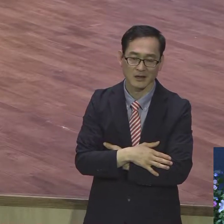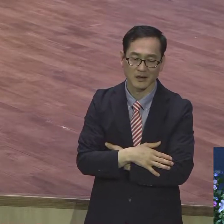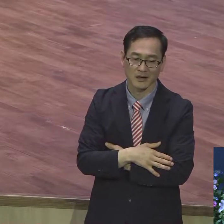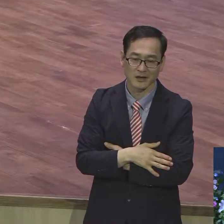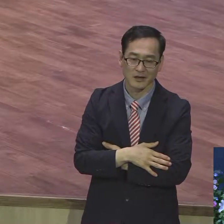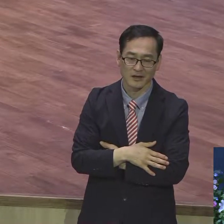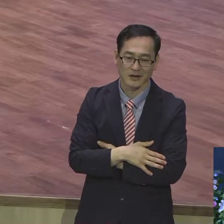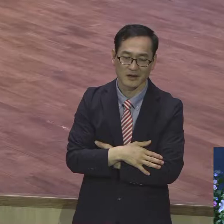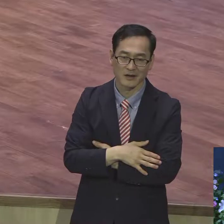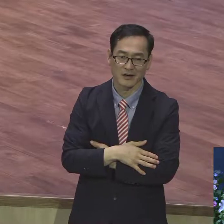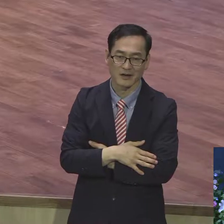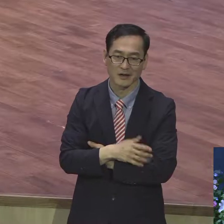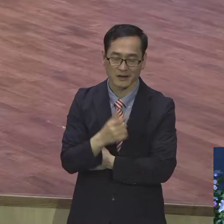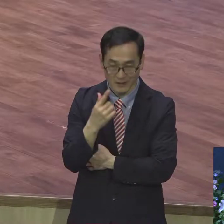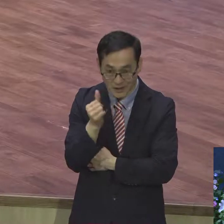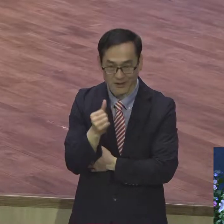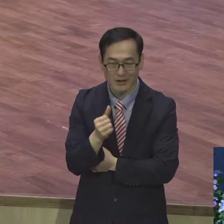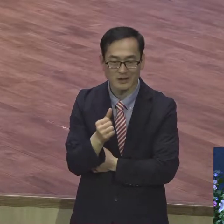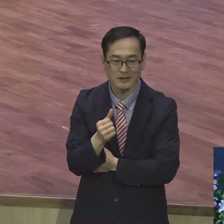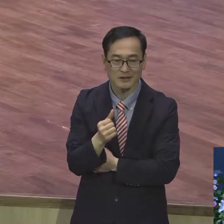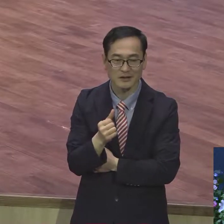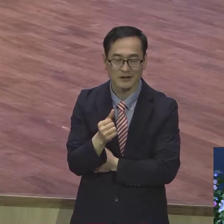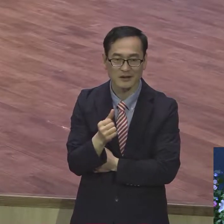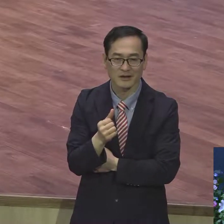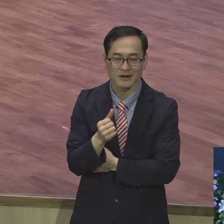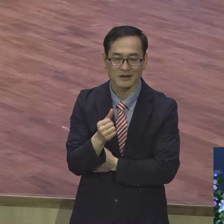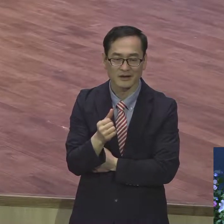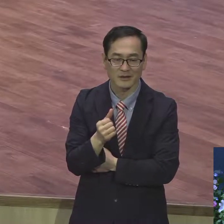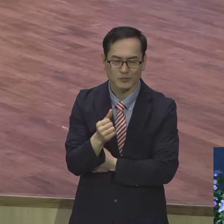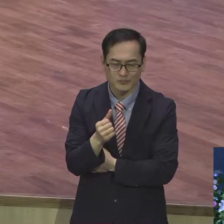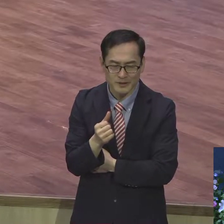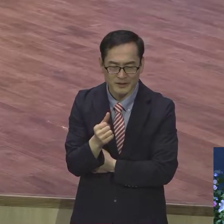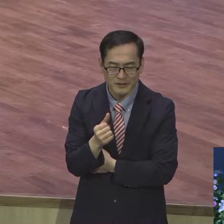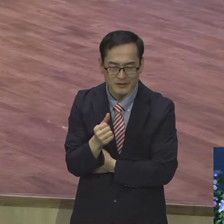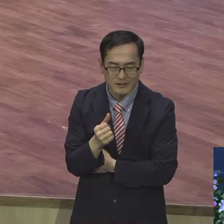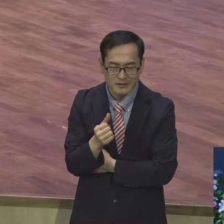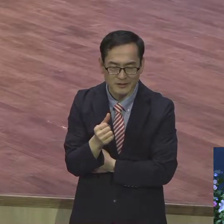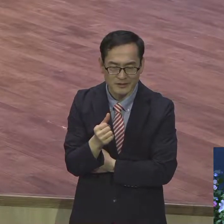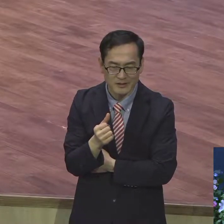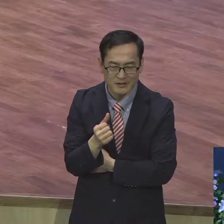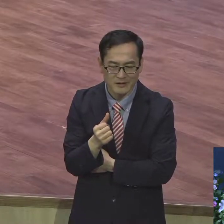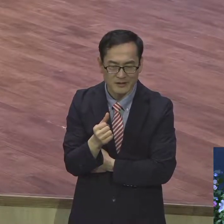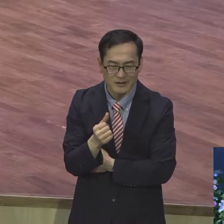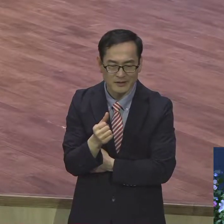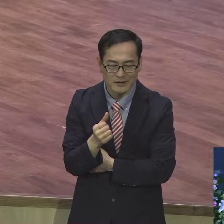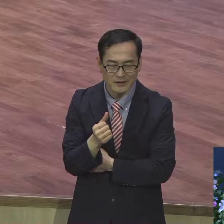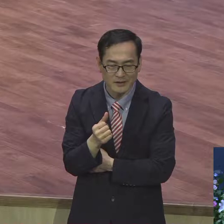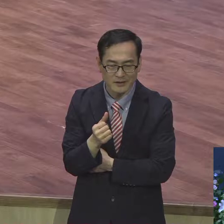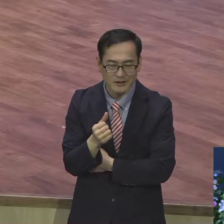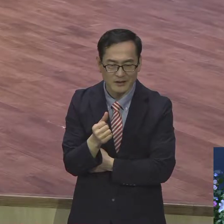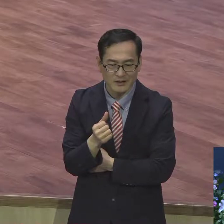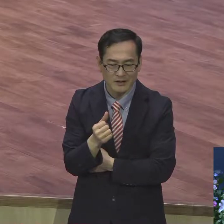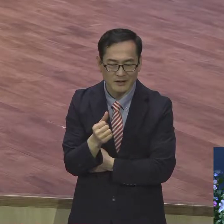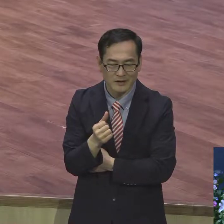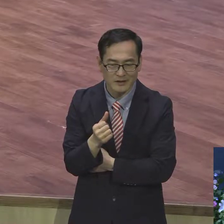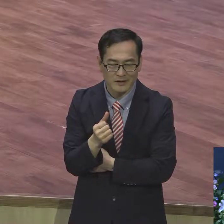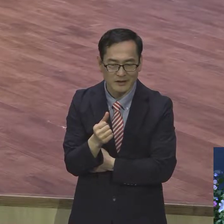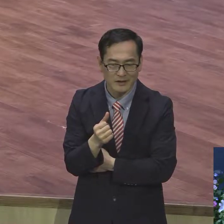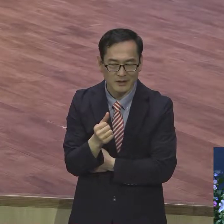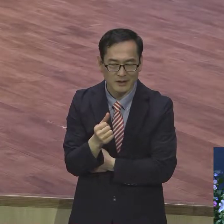저도 한시부터 축구를 받았다고요. 오늘 졸겠다. 오늘 좋은 사람 많이 나오겠다. 오늘 이부